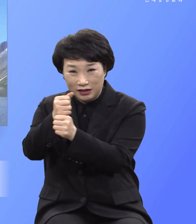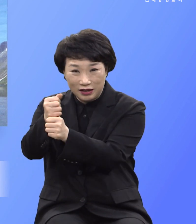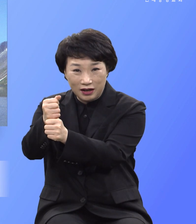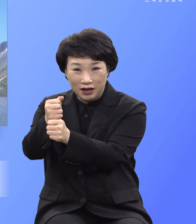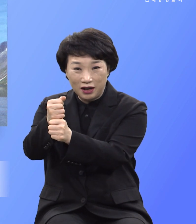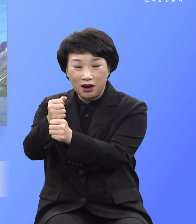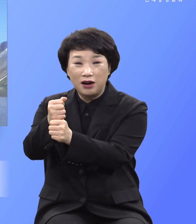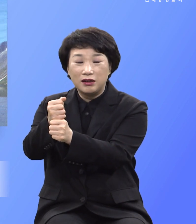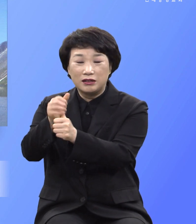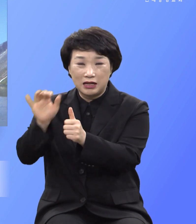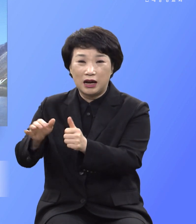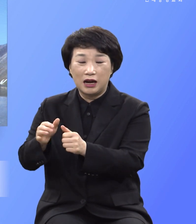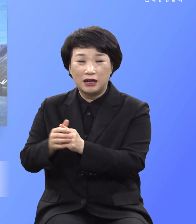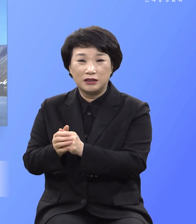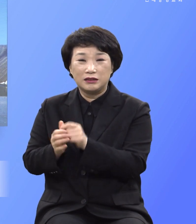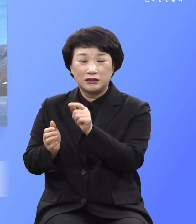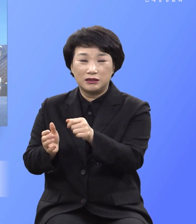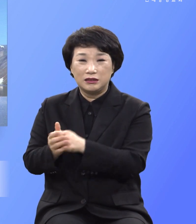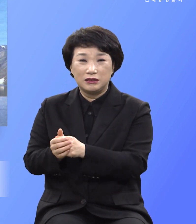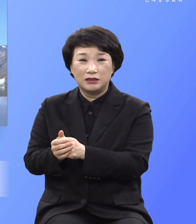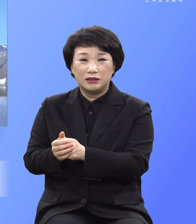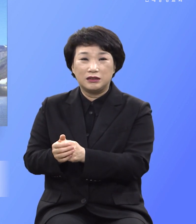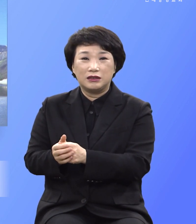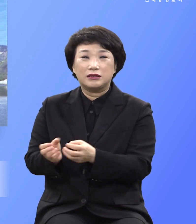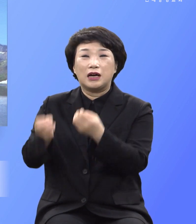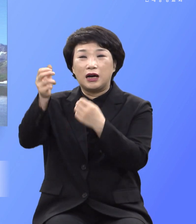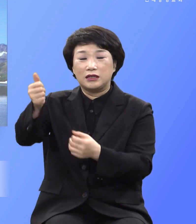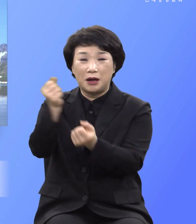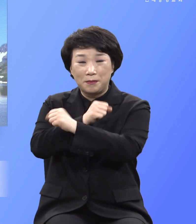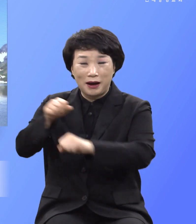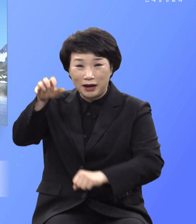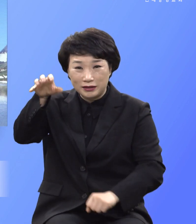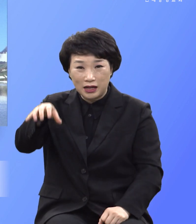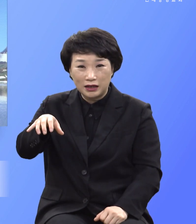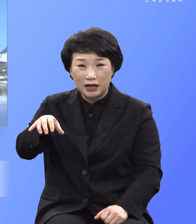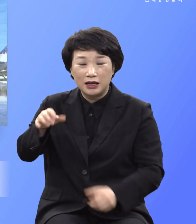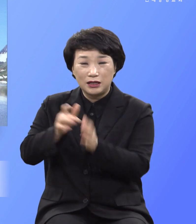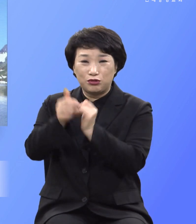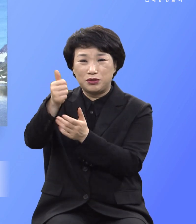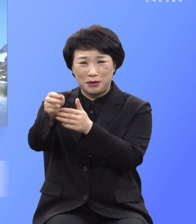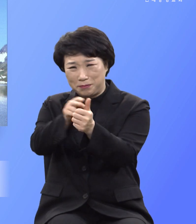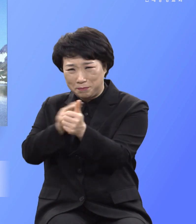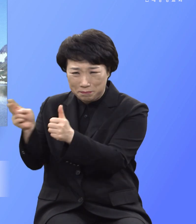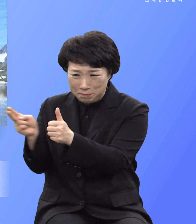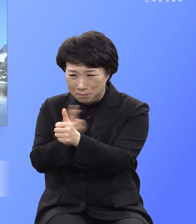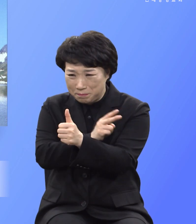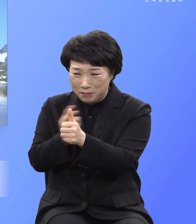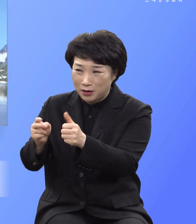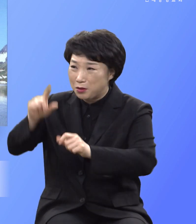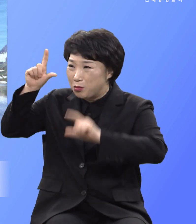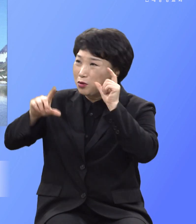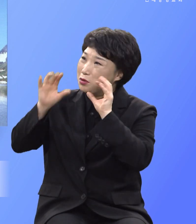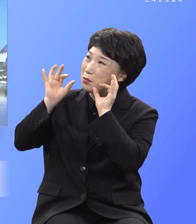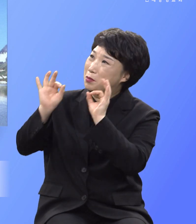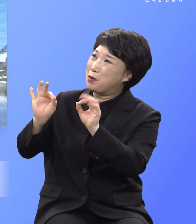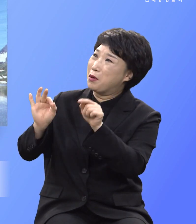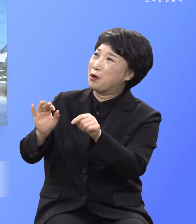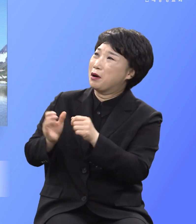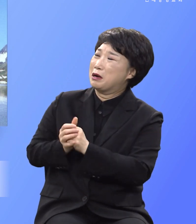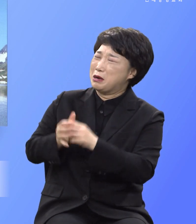가야바의 뜰에 그 무서운 고난과 채찍을 가며